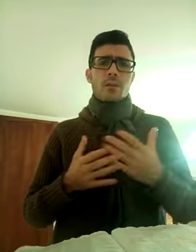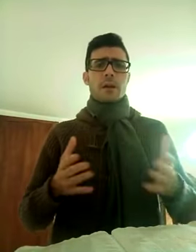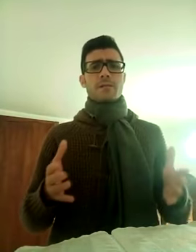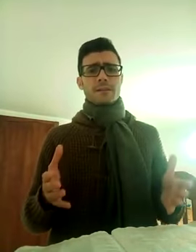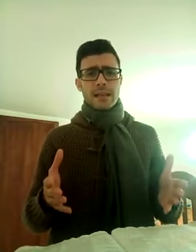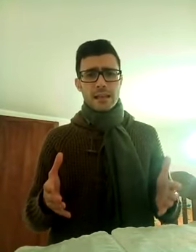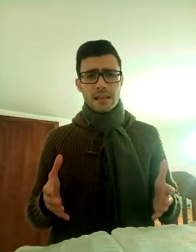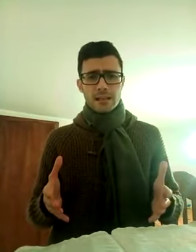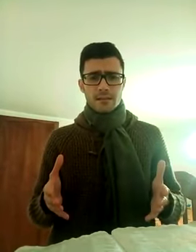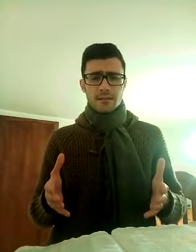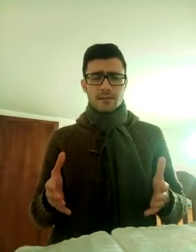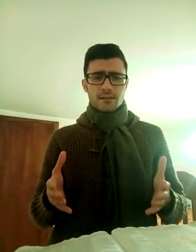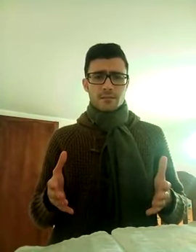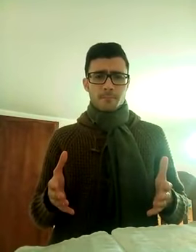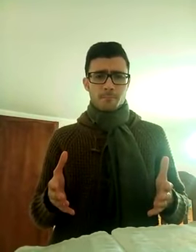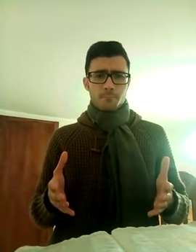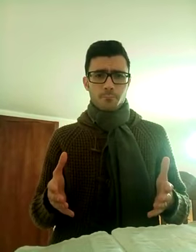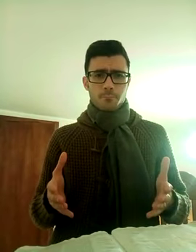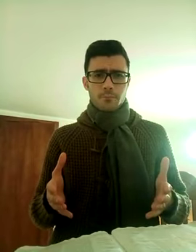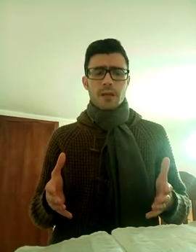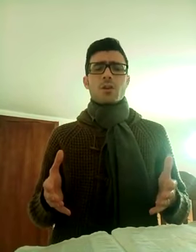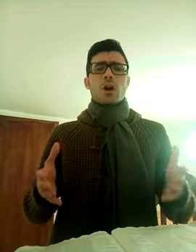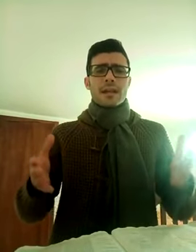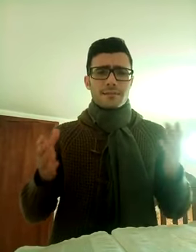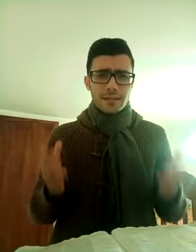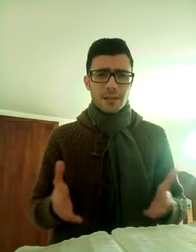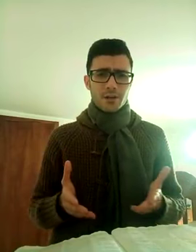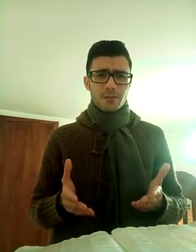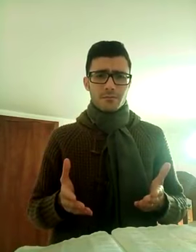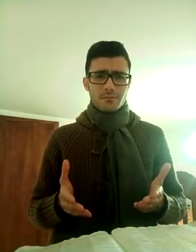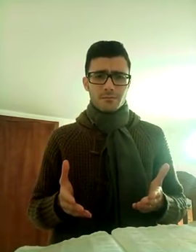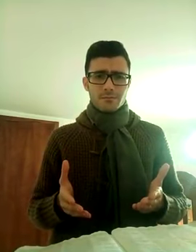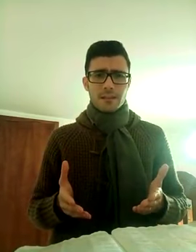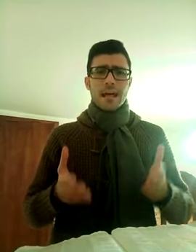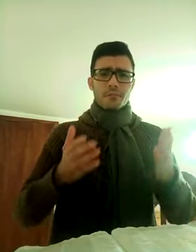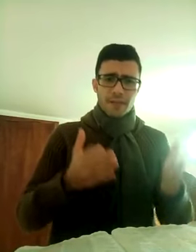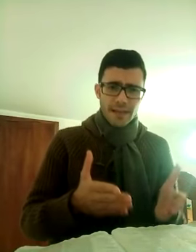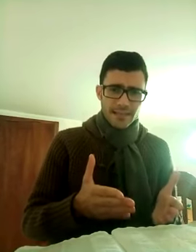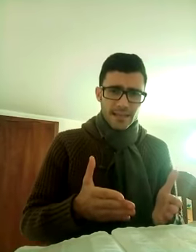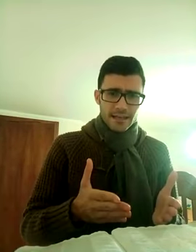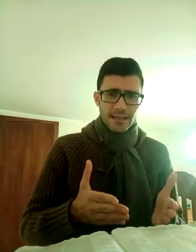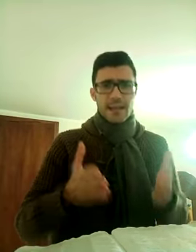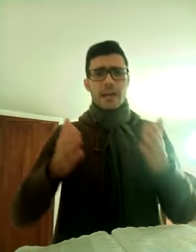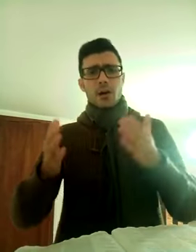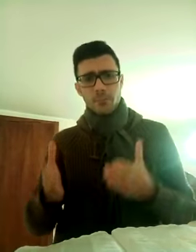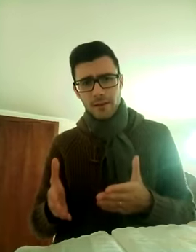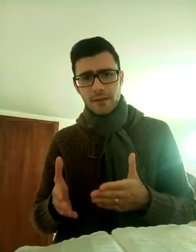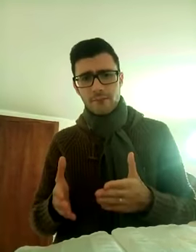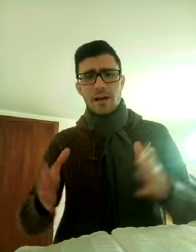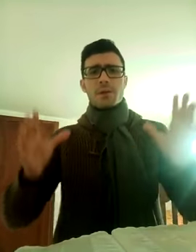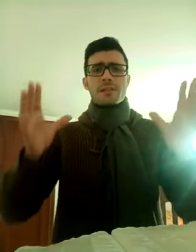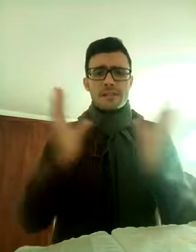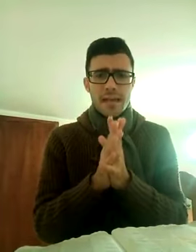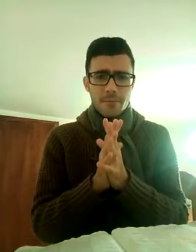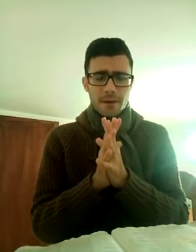e allora fratelli, gloria a Dio, la fede e le opere, vanno insieme,